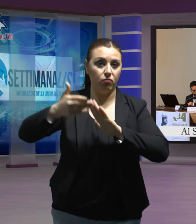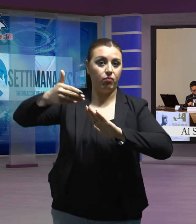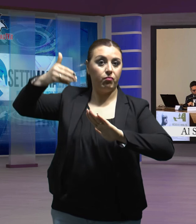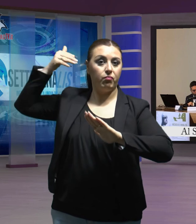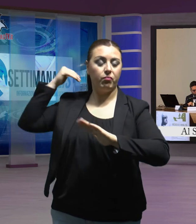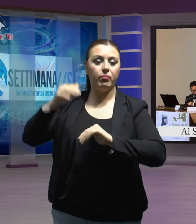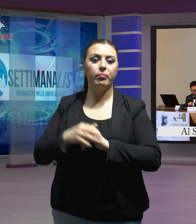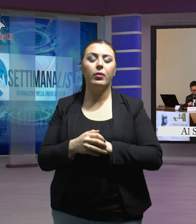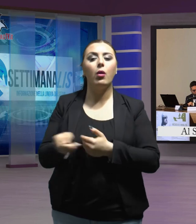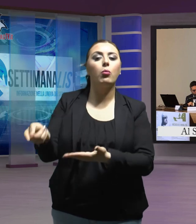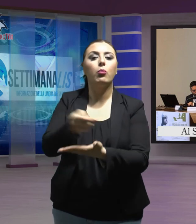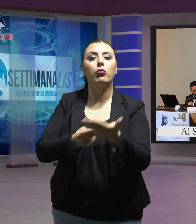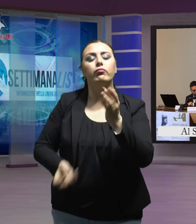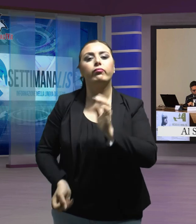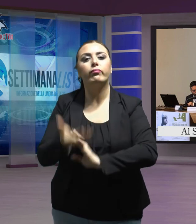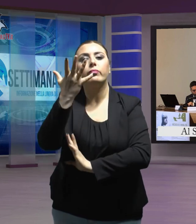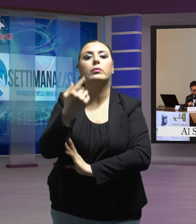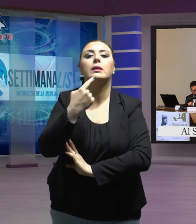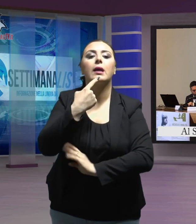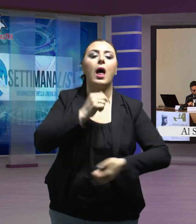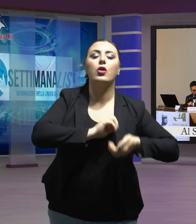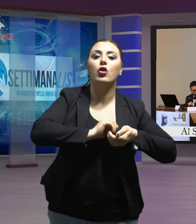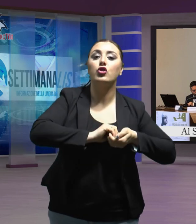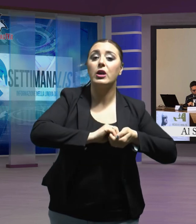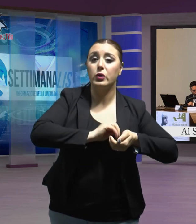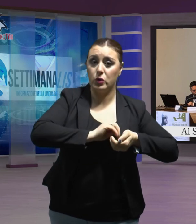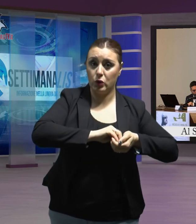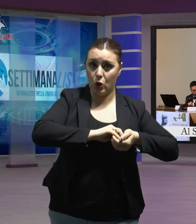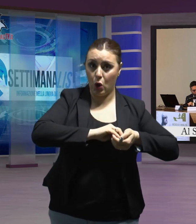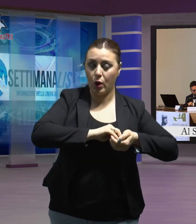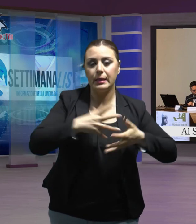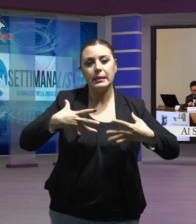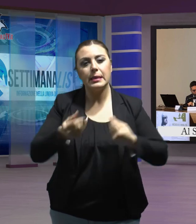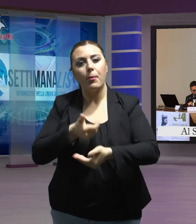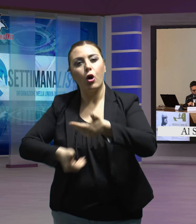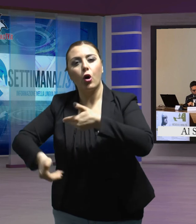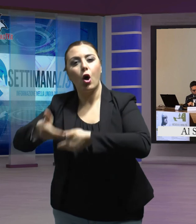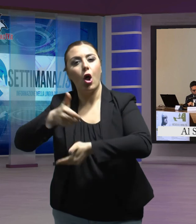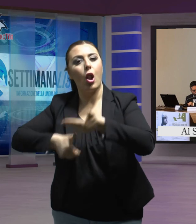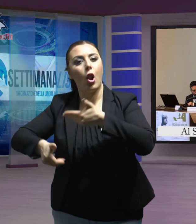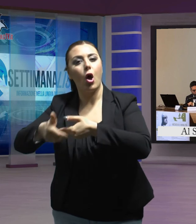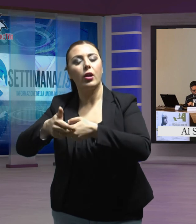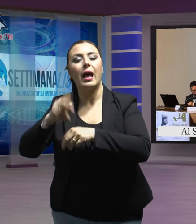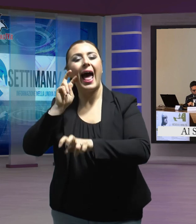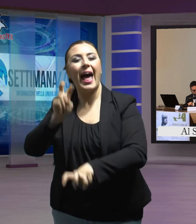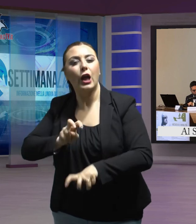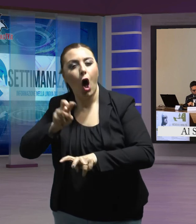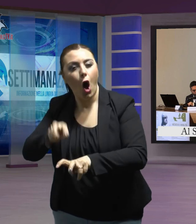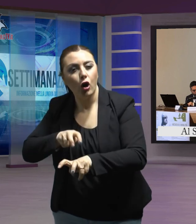organizzato da alcune associazioni in collaborazione con archeologi e storici.